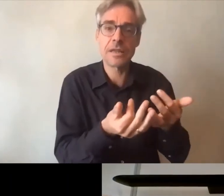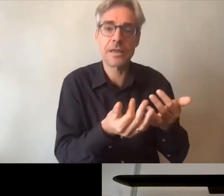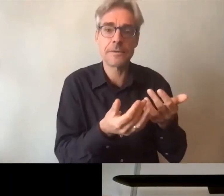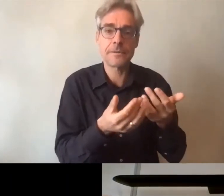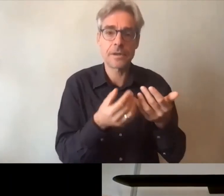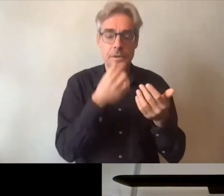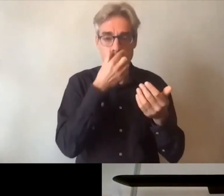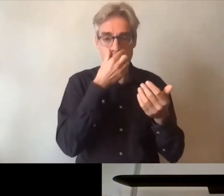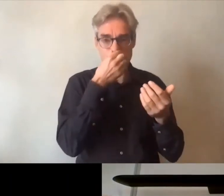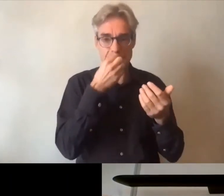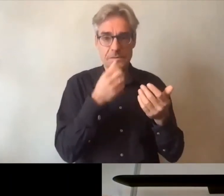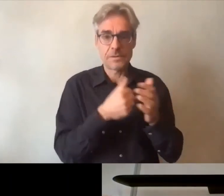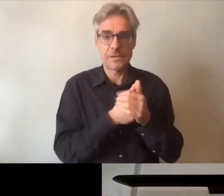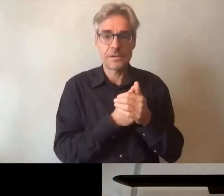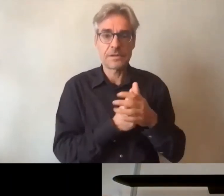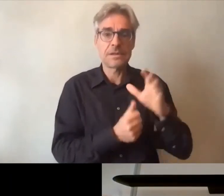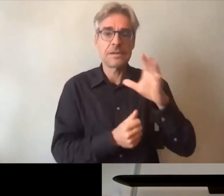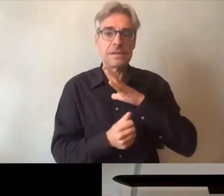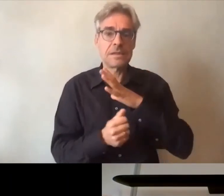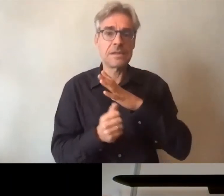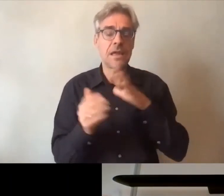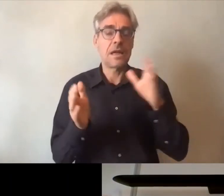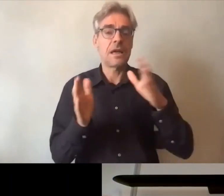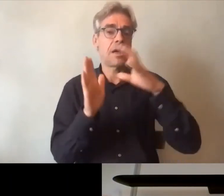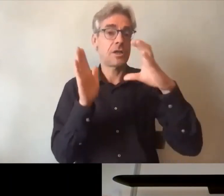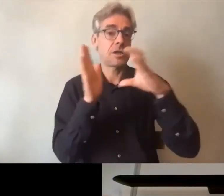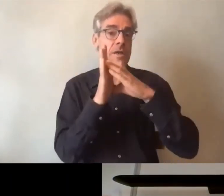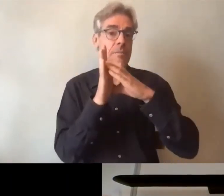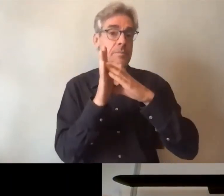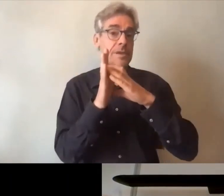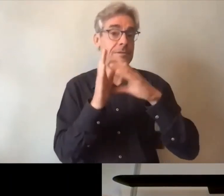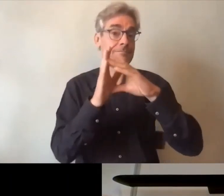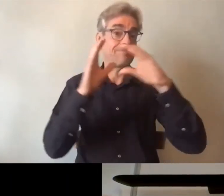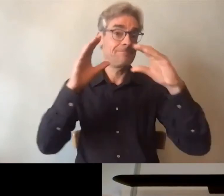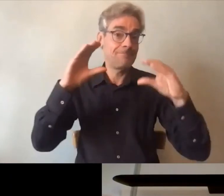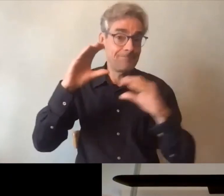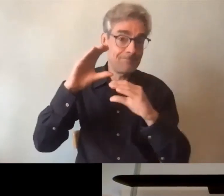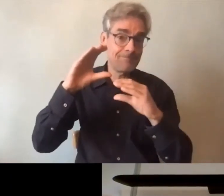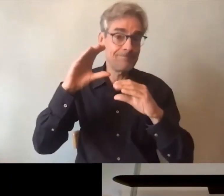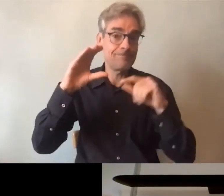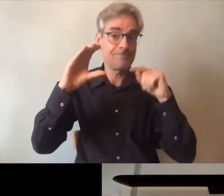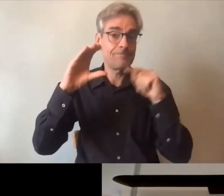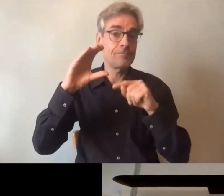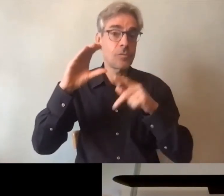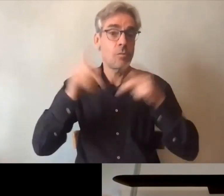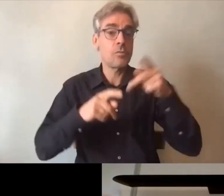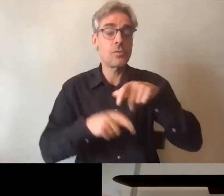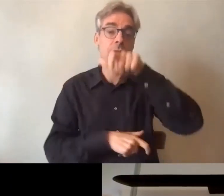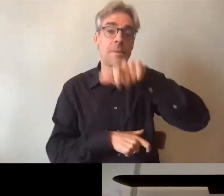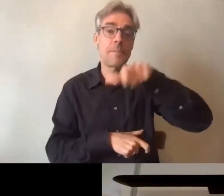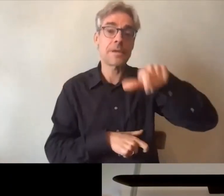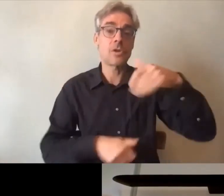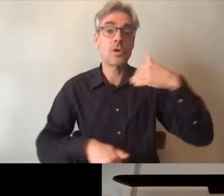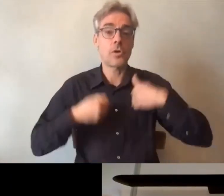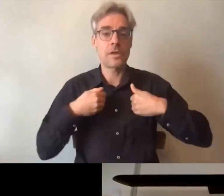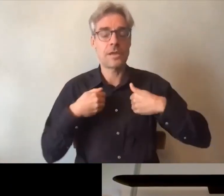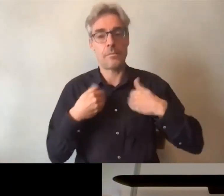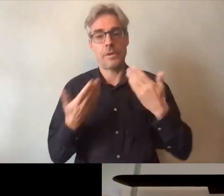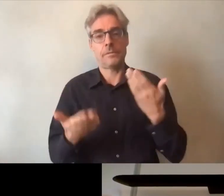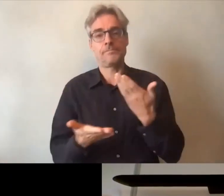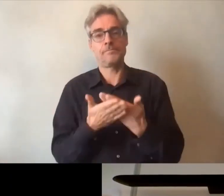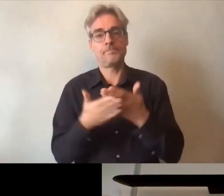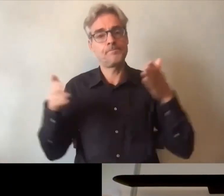à la fragilité il y a un chapitre qui est consacré aux personnes handicapées qui est